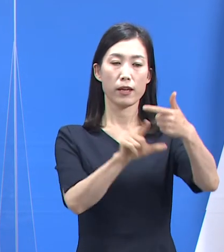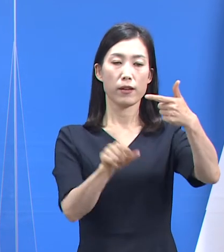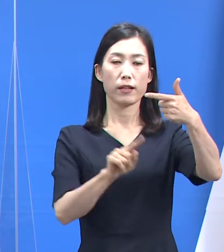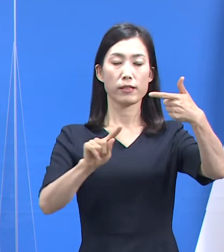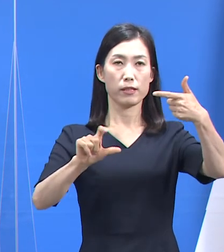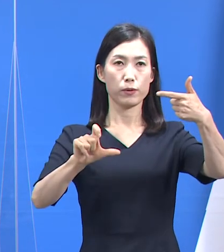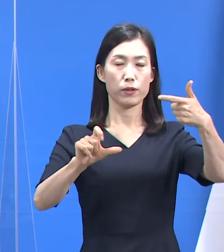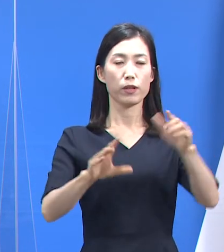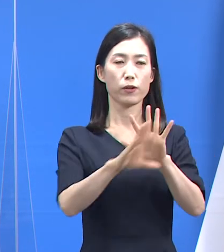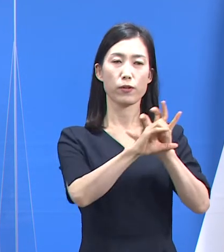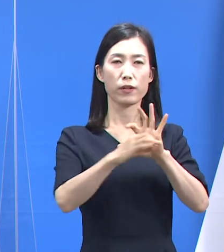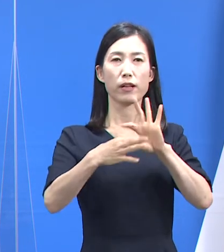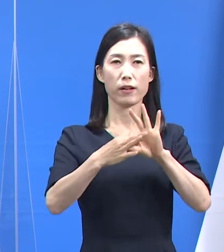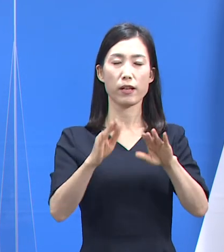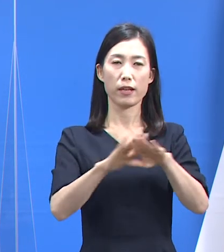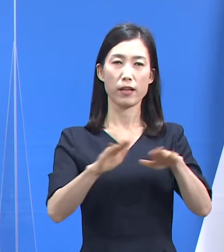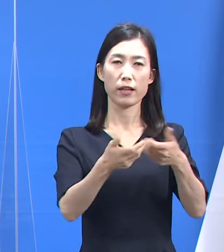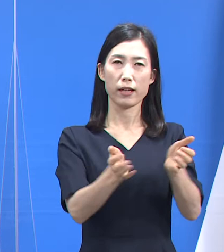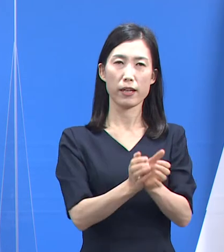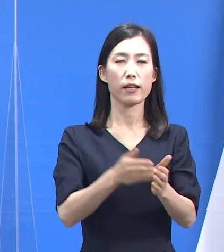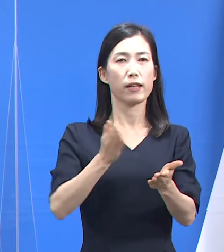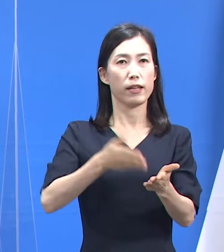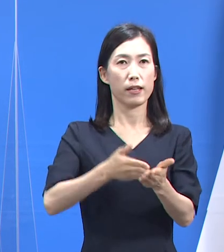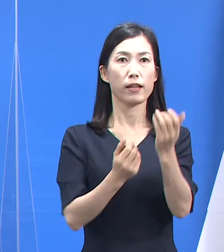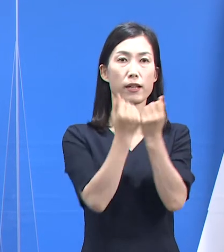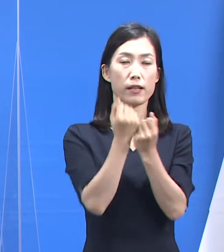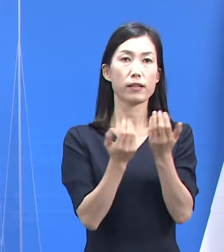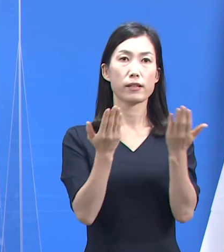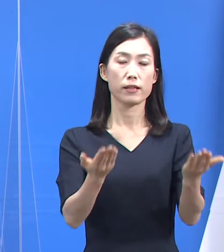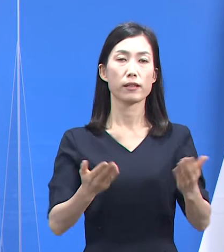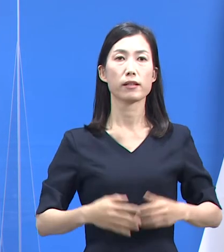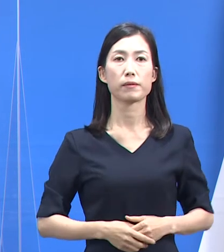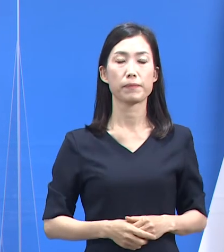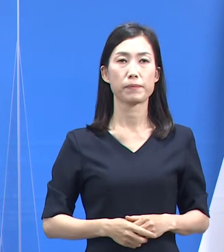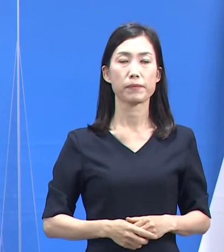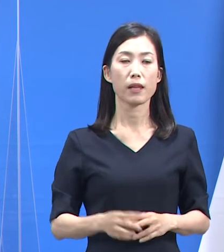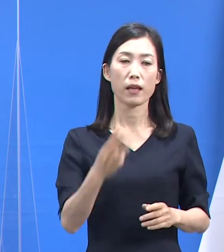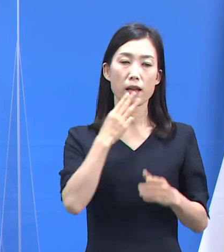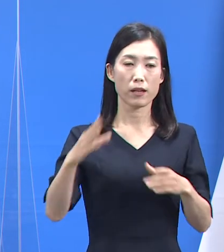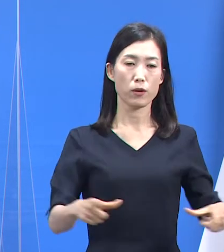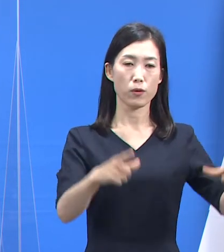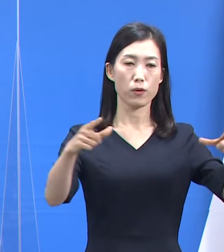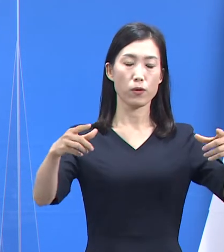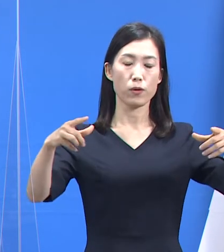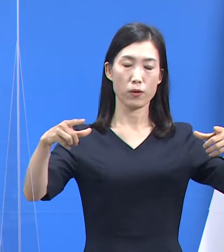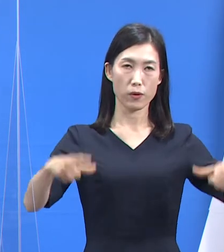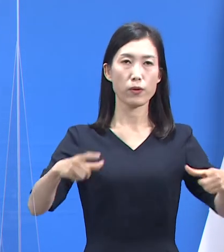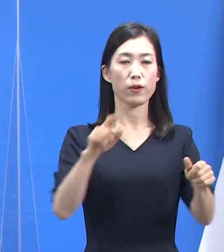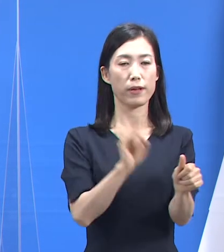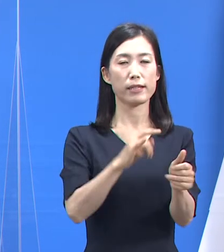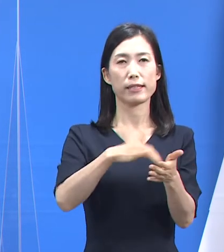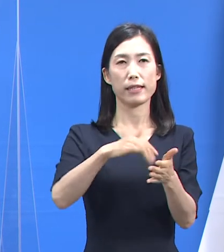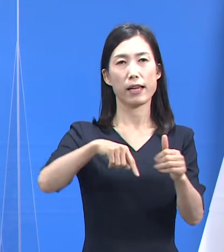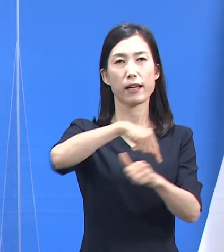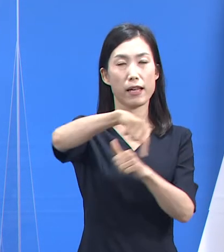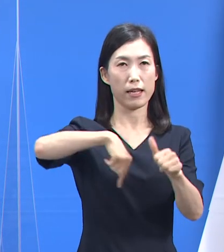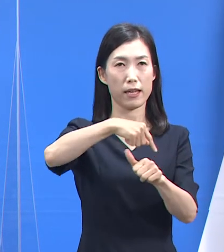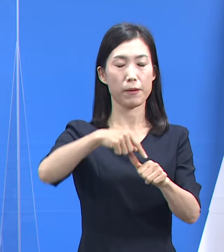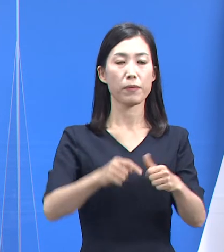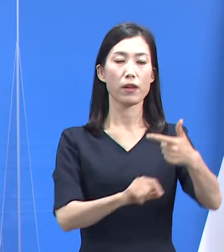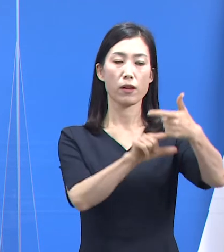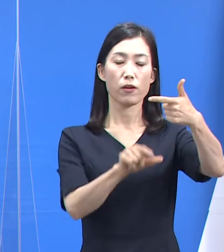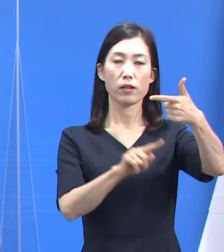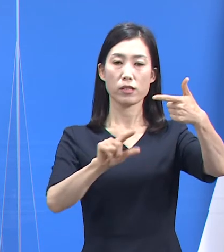코로나19 대응 관련 정례 기자회견을 시작하겠습니다. 경기도의 확진자 발생 현황입니다. 6월